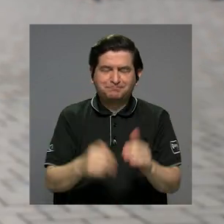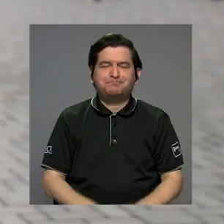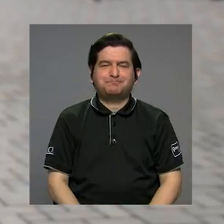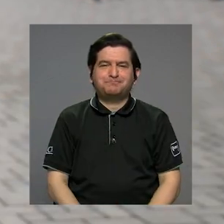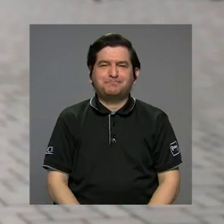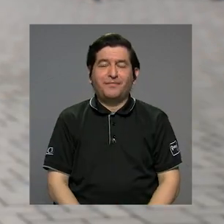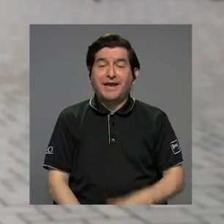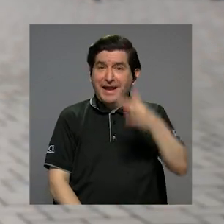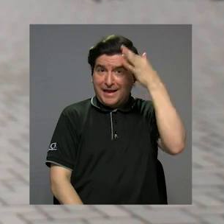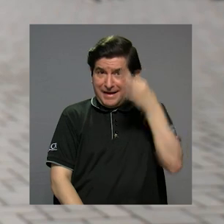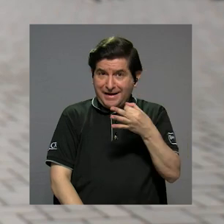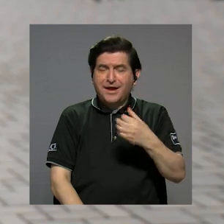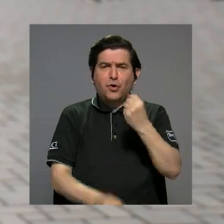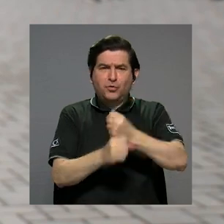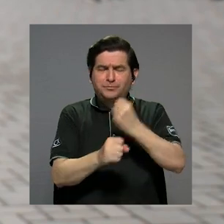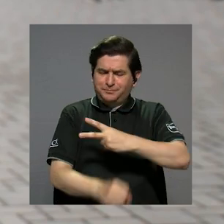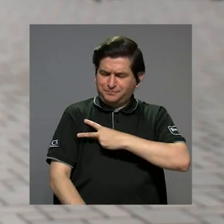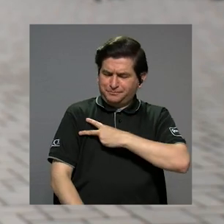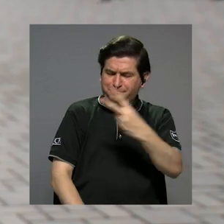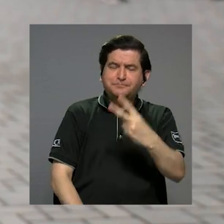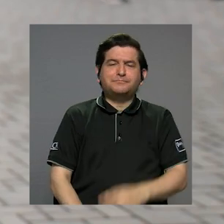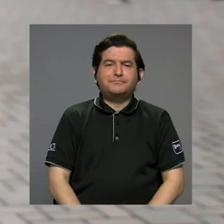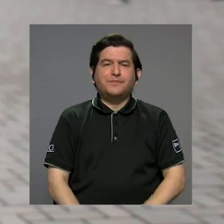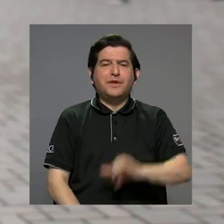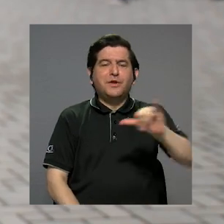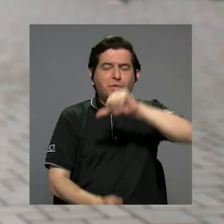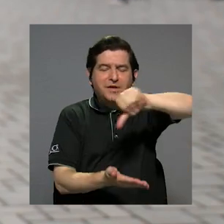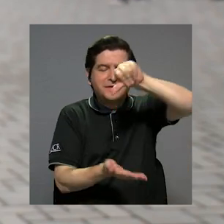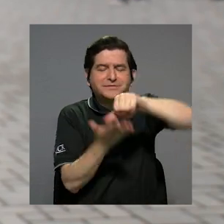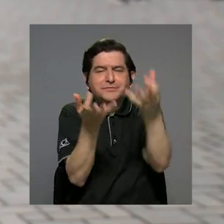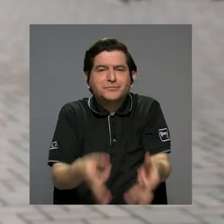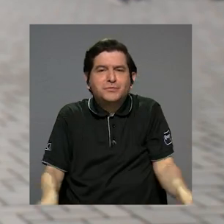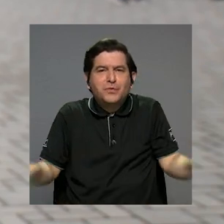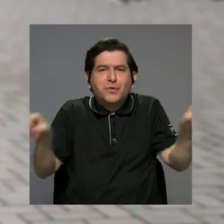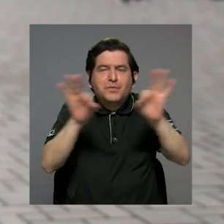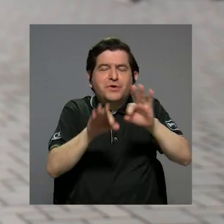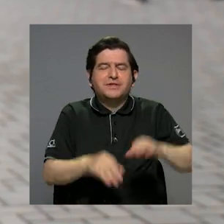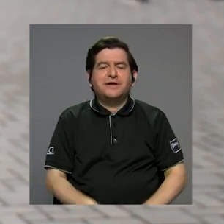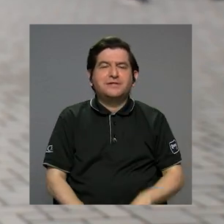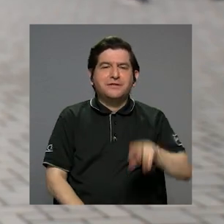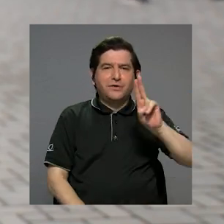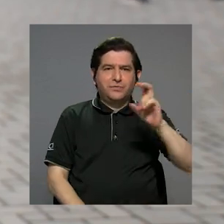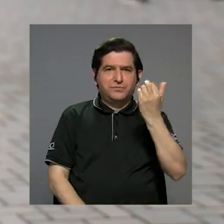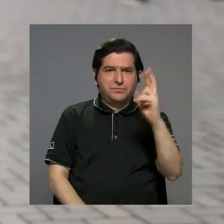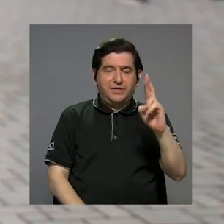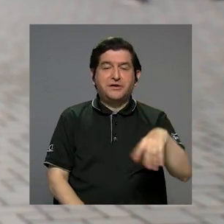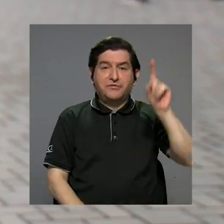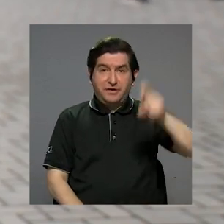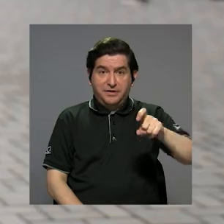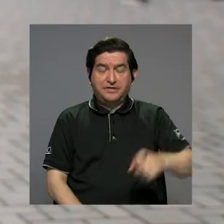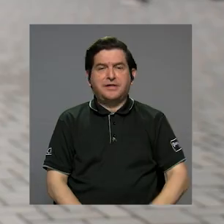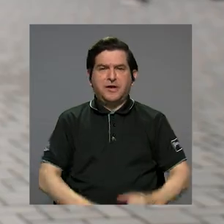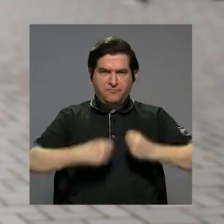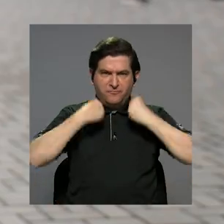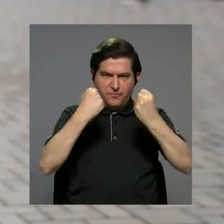En ese sentido, creo que el voluntariado es un corazón muy importante en la Universidad de Costa Rica que tenemos que fortalecer y